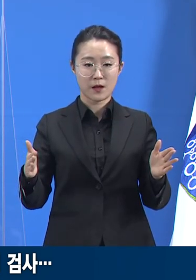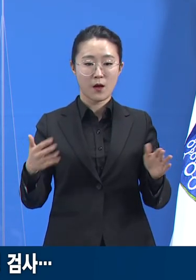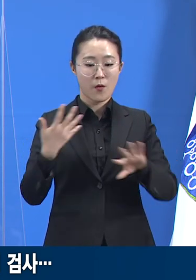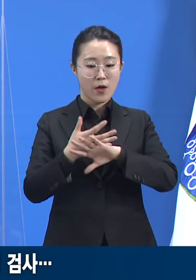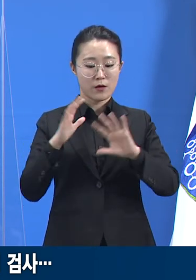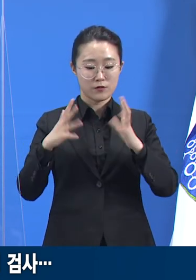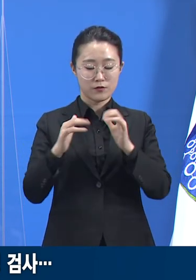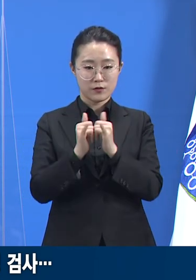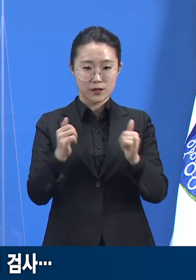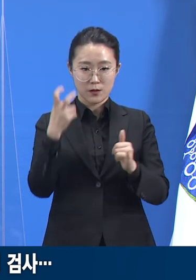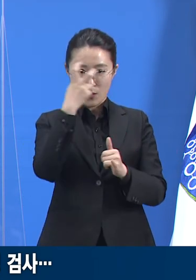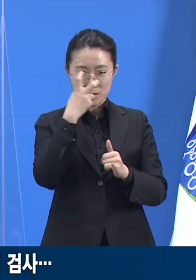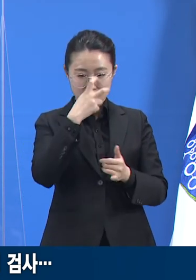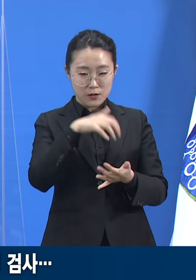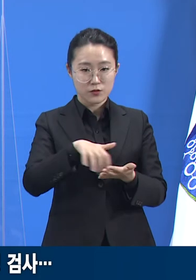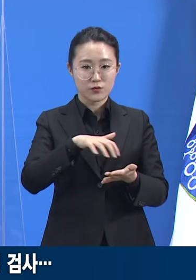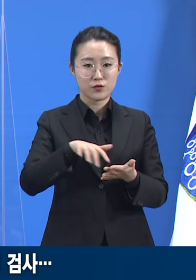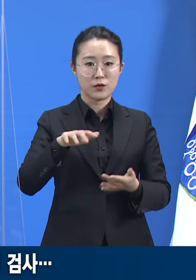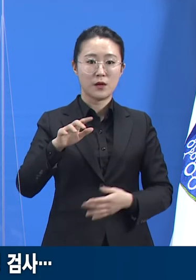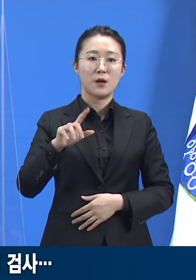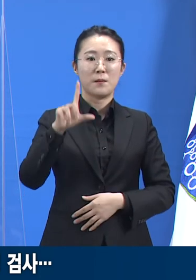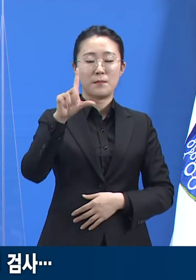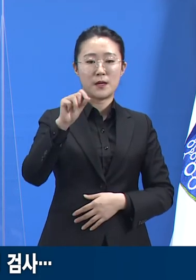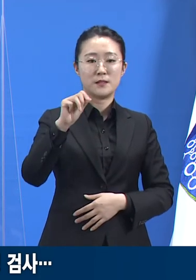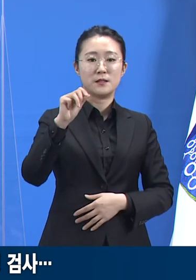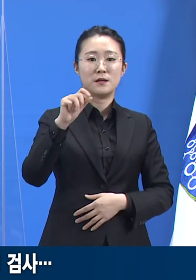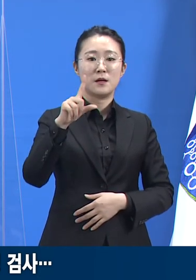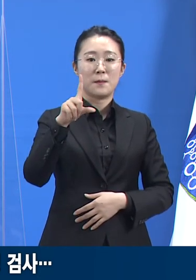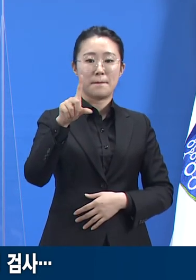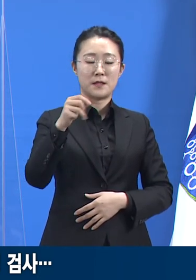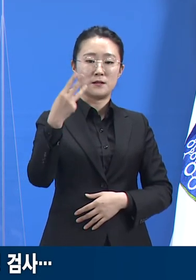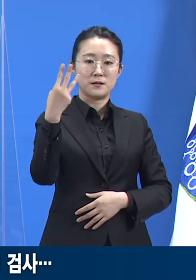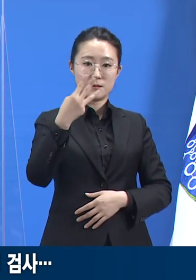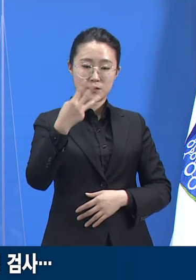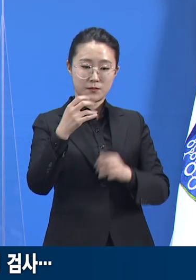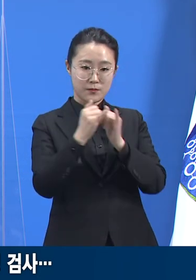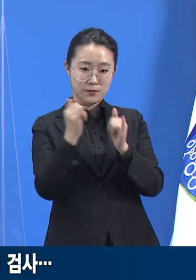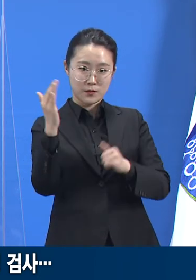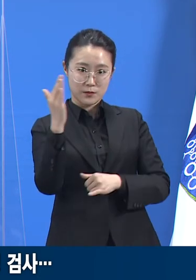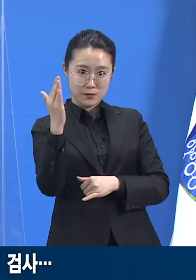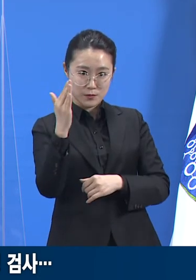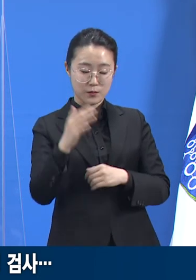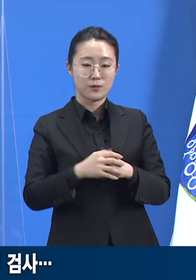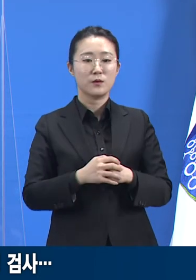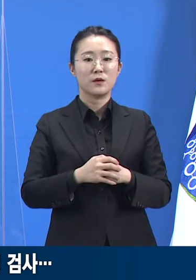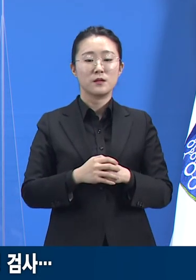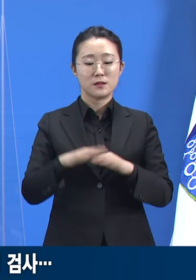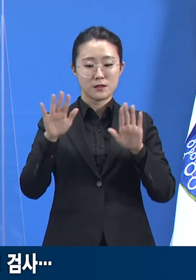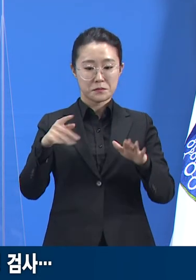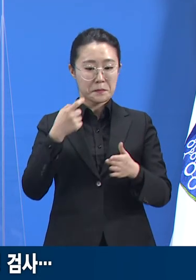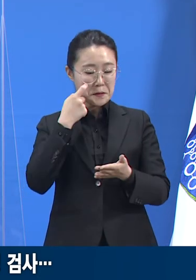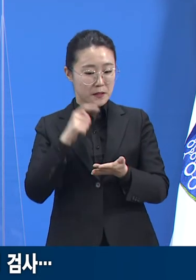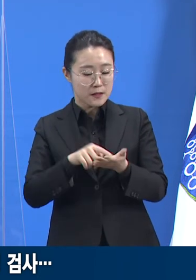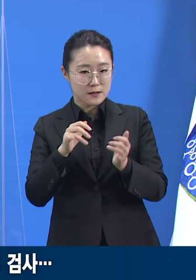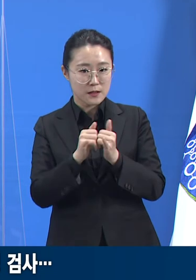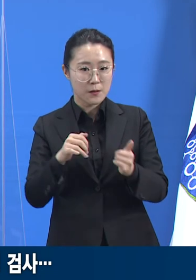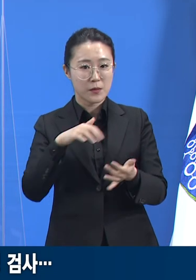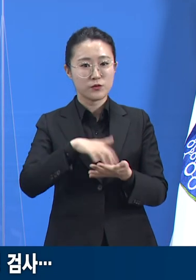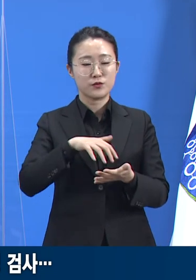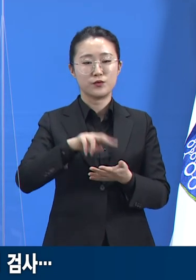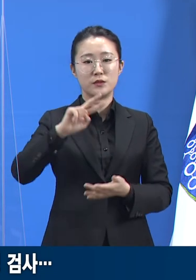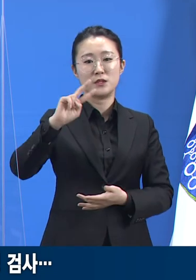,699명을 검사하여 232명이 확진 판정을 받았고 지금까지 계산된 검사